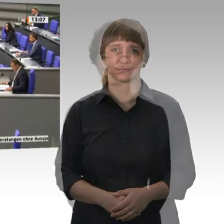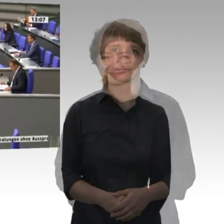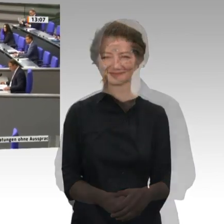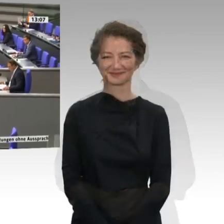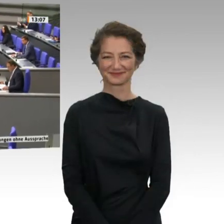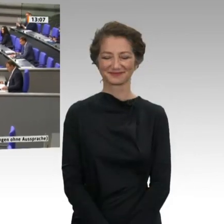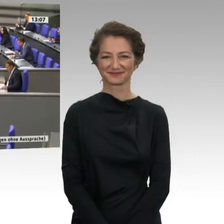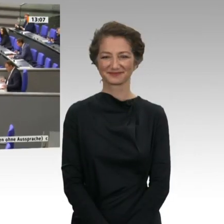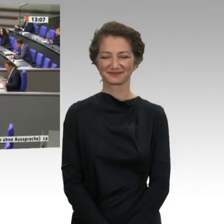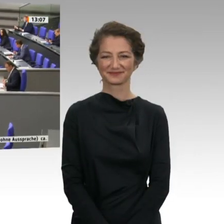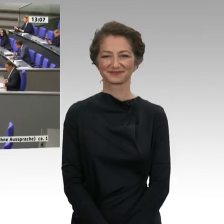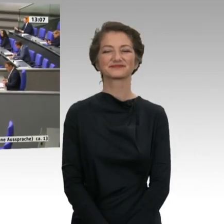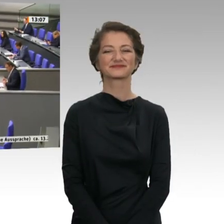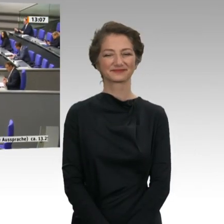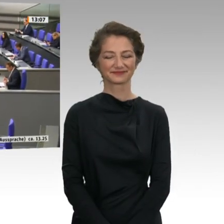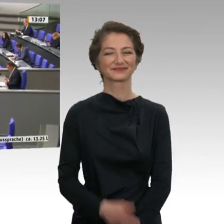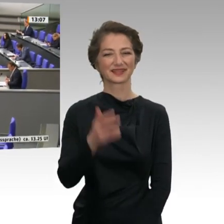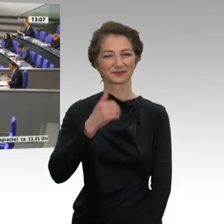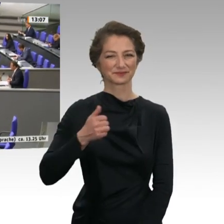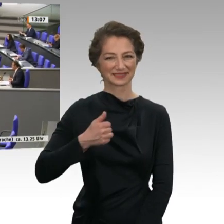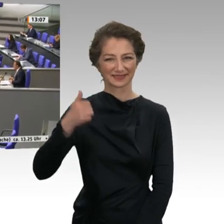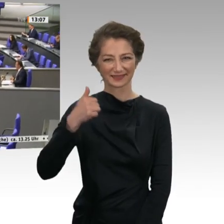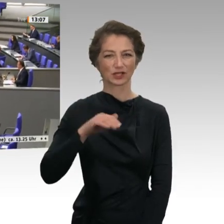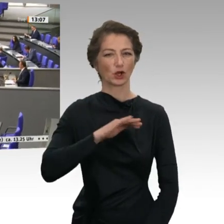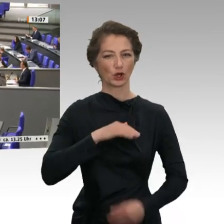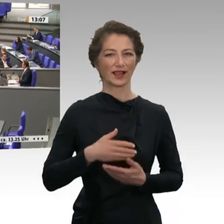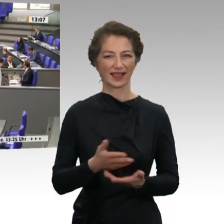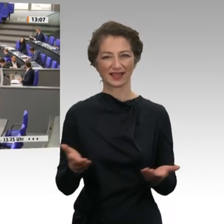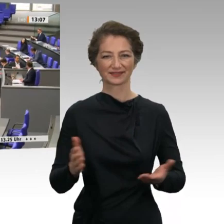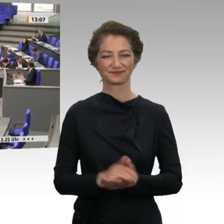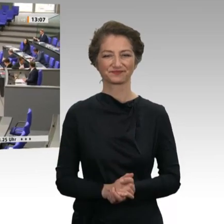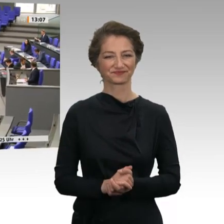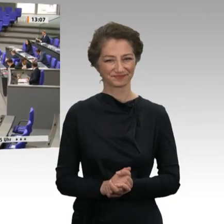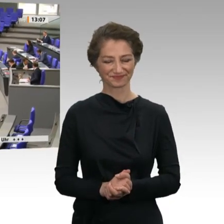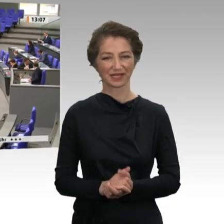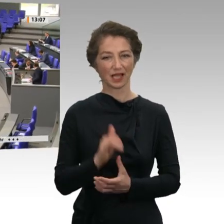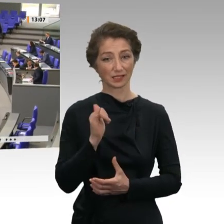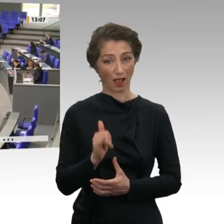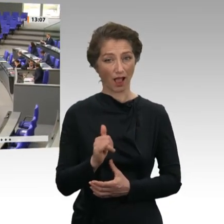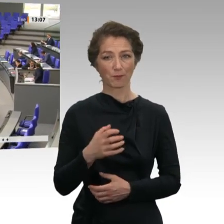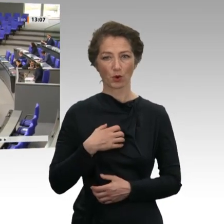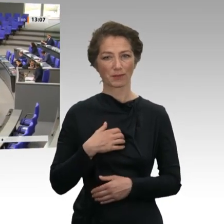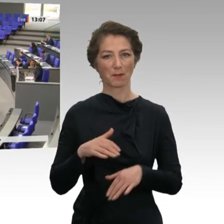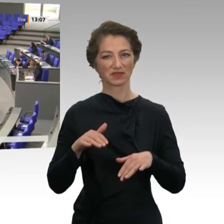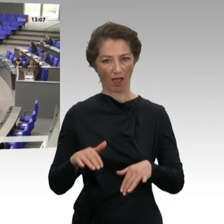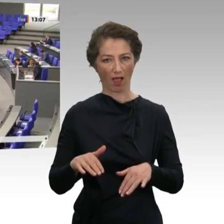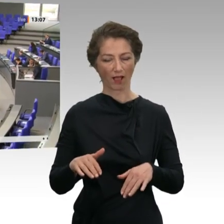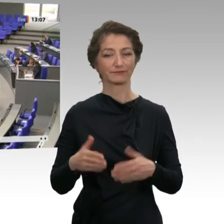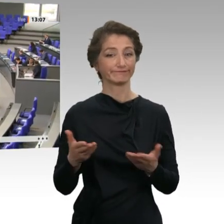Werter Herr Präsident! Sehr geehrte Kolleginnen und Kollegen! Ja, wir haben ein veritables Problem im Rentenversicherungssystem. Das Rentenniveau